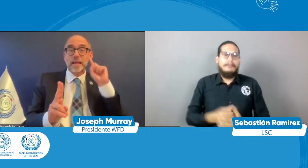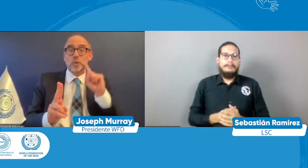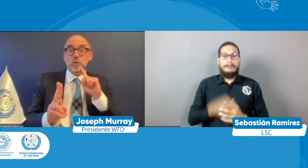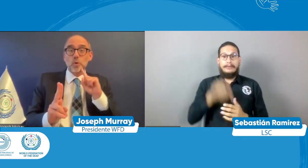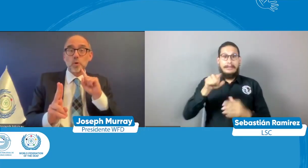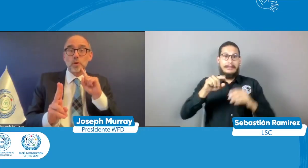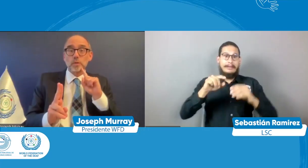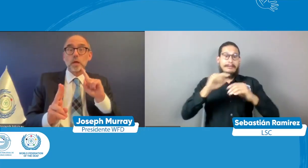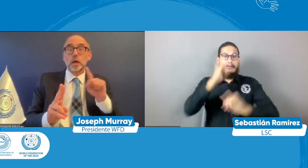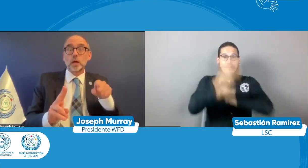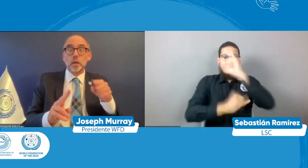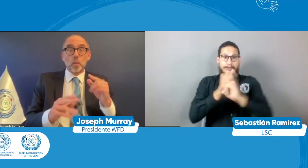para esta semana